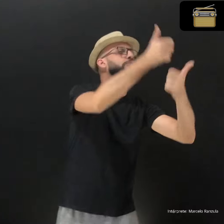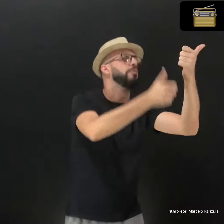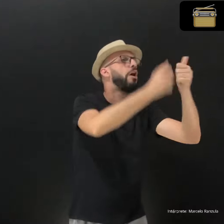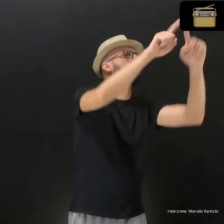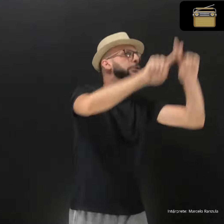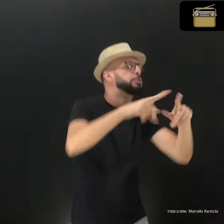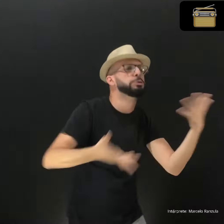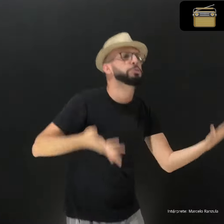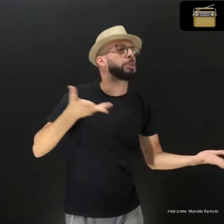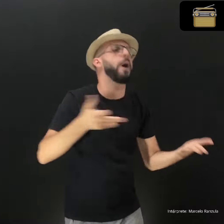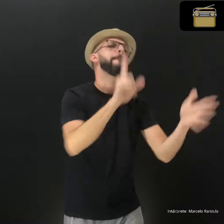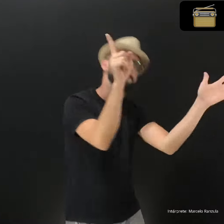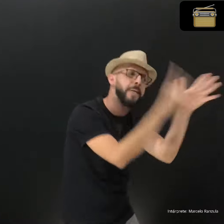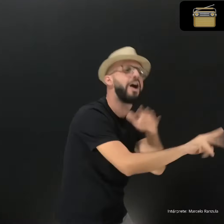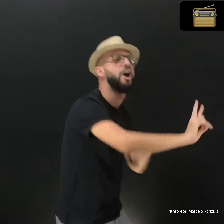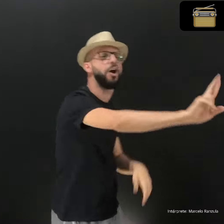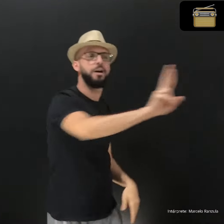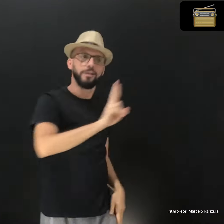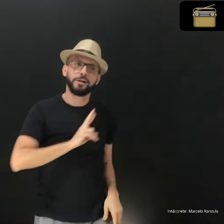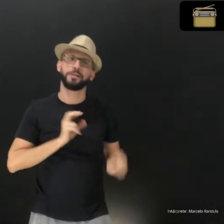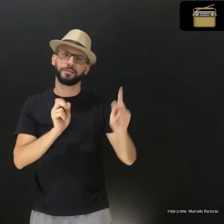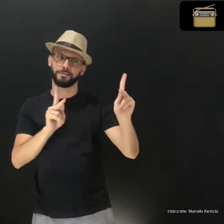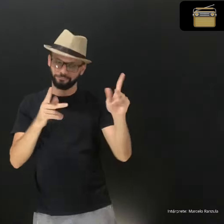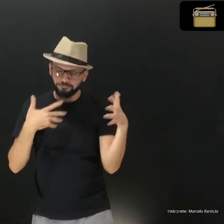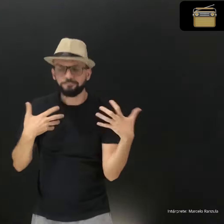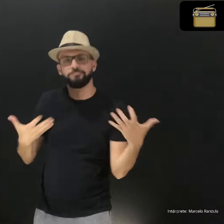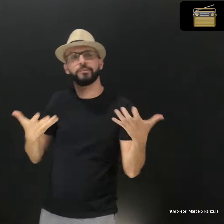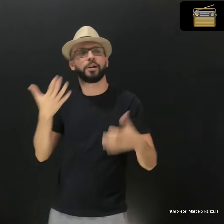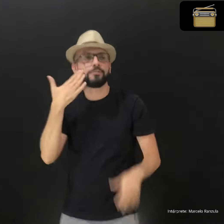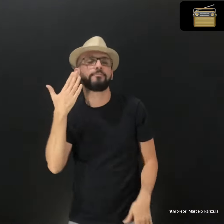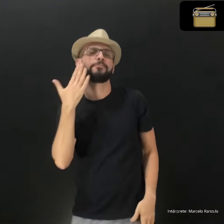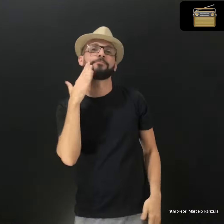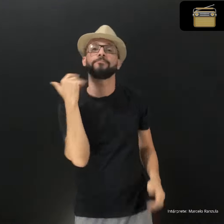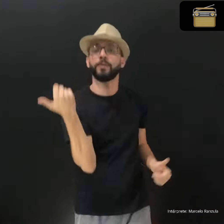lado, qual foi o resultado do futebol